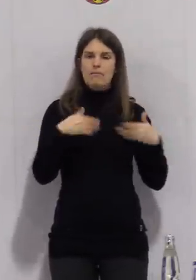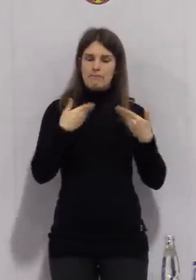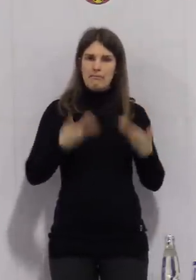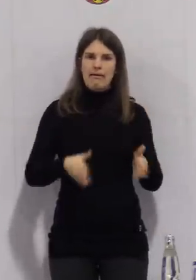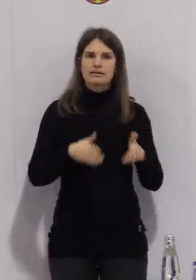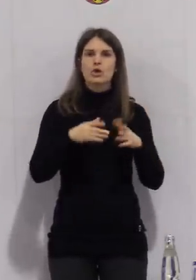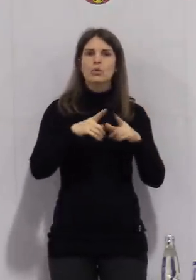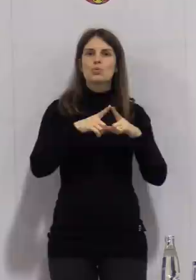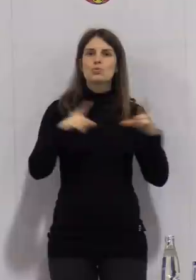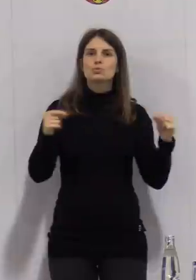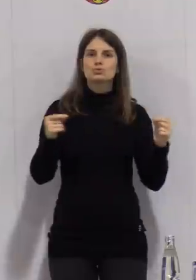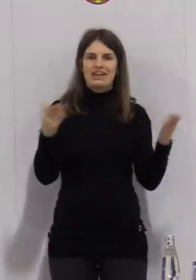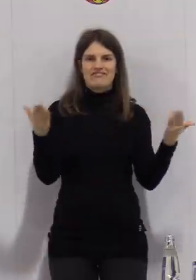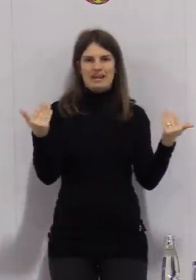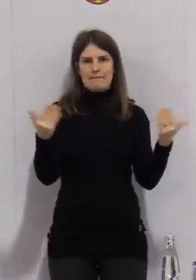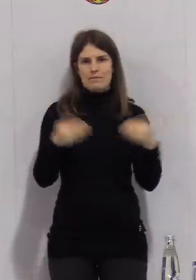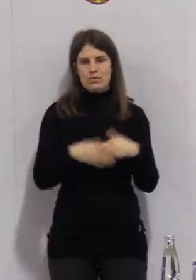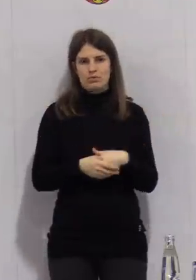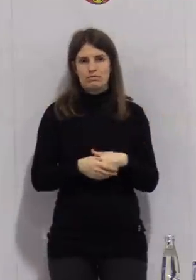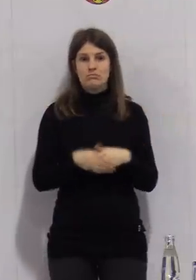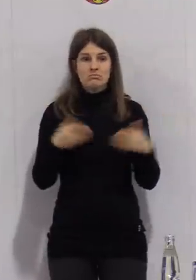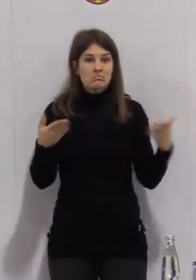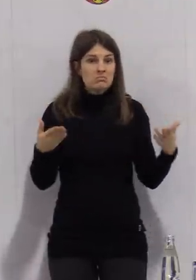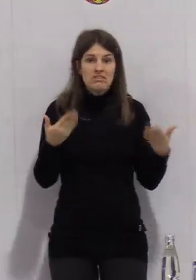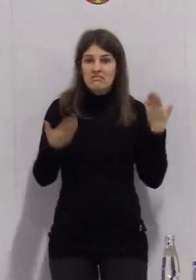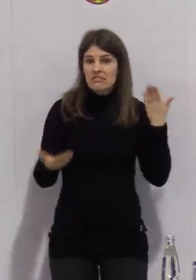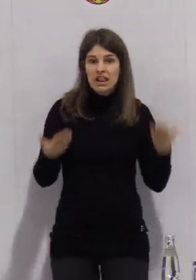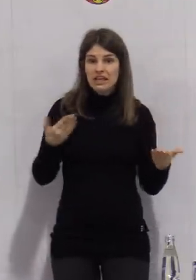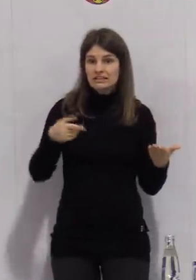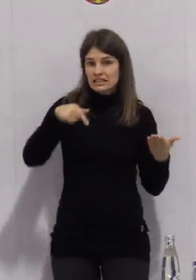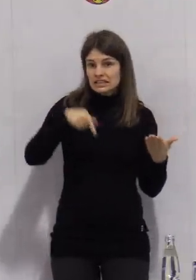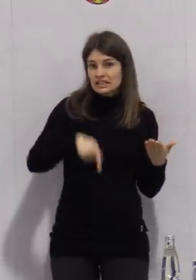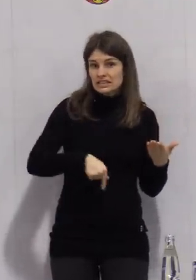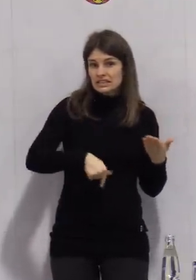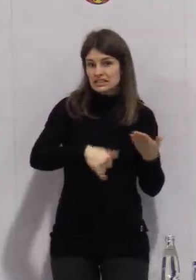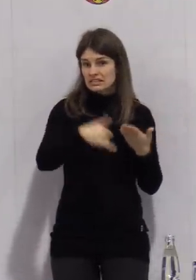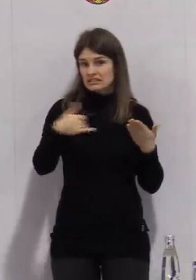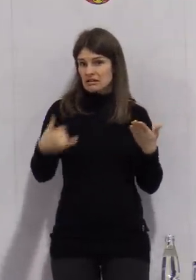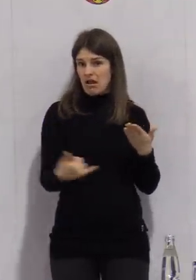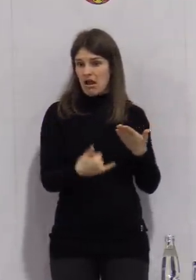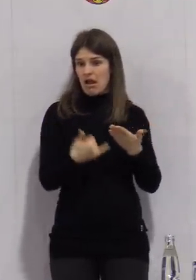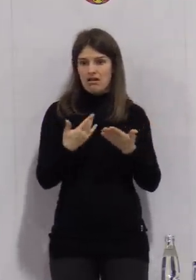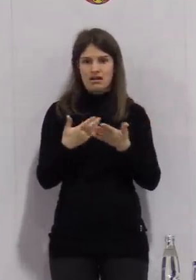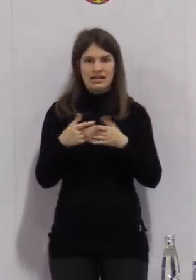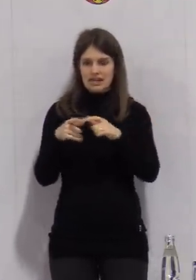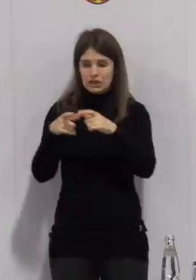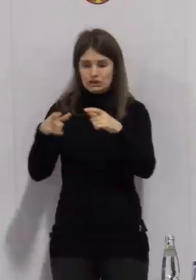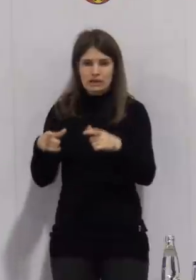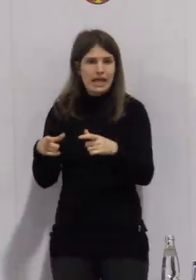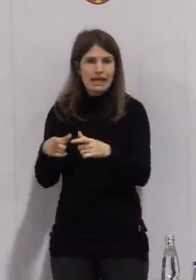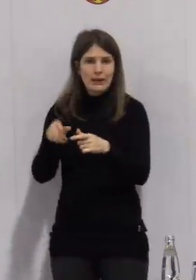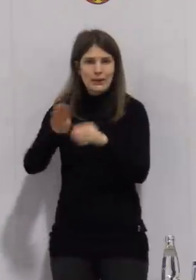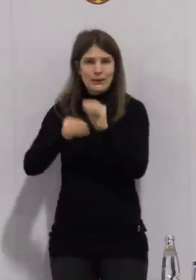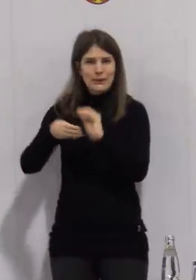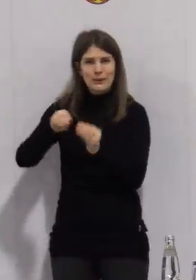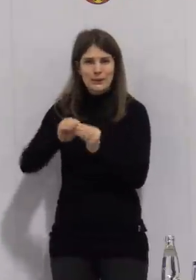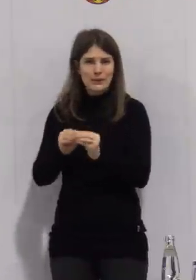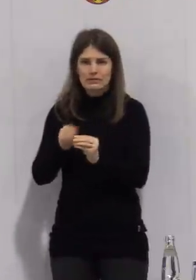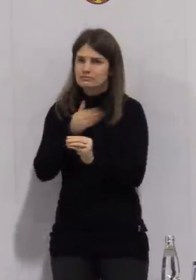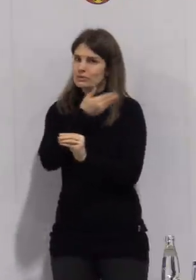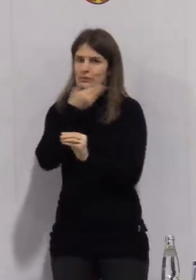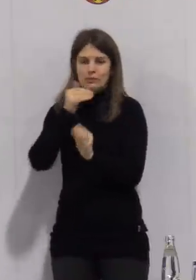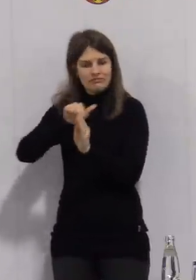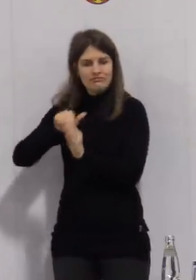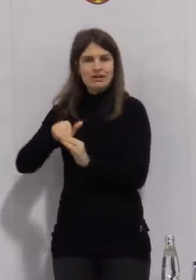Geschenkes im Osterei diesmal ein Einkaufsgutschein erworben wird. Ich werde das den